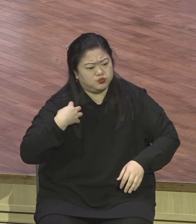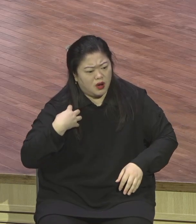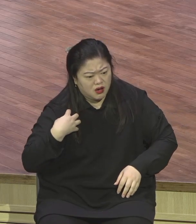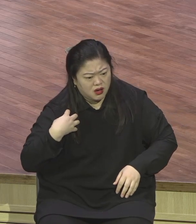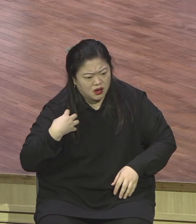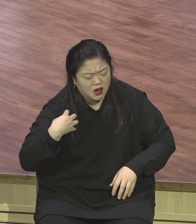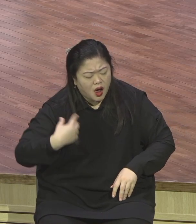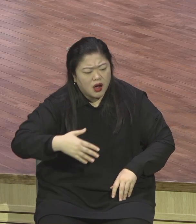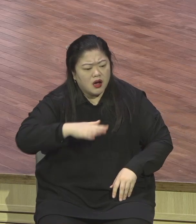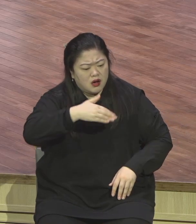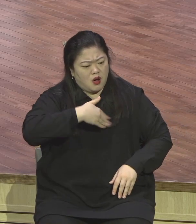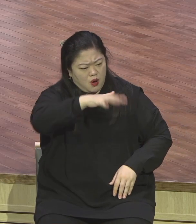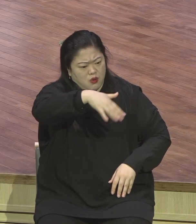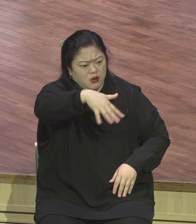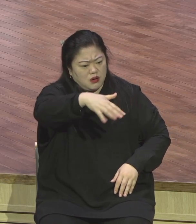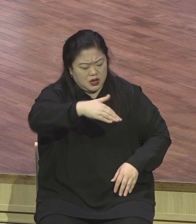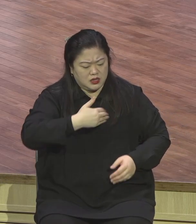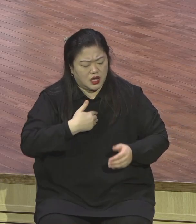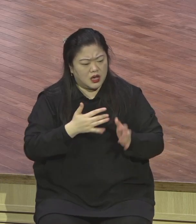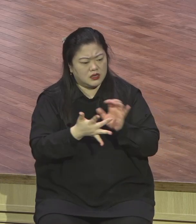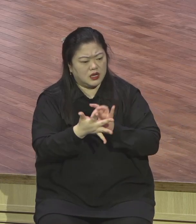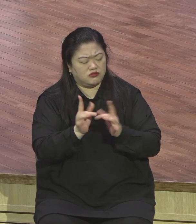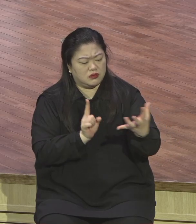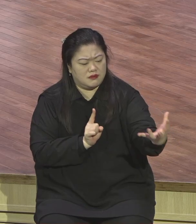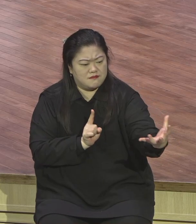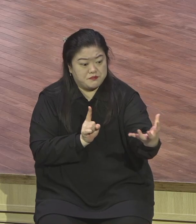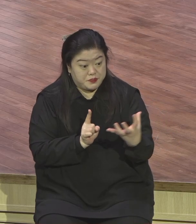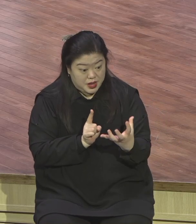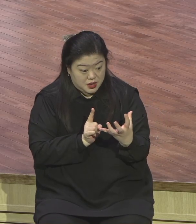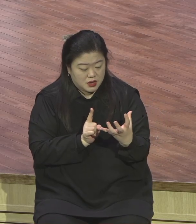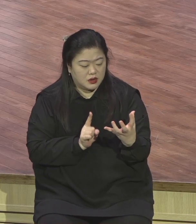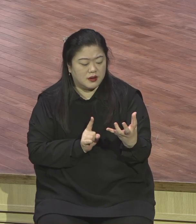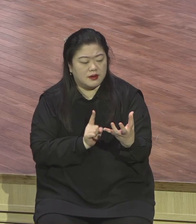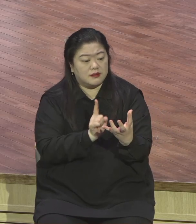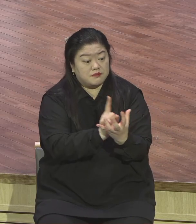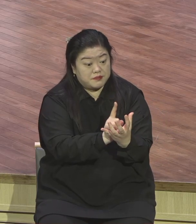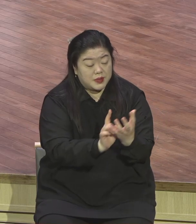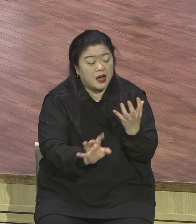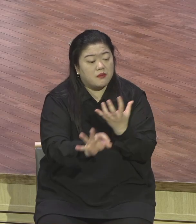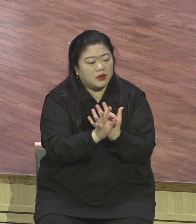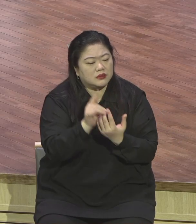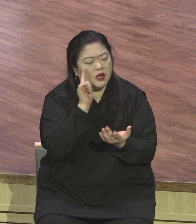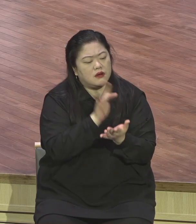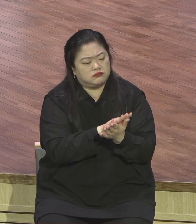짐에서 벗어나서 삼된 안식을 얻을 수 있다라고 말씀하고 있어요.